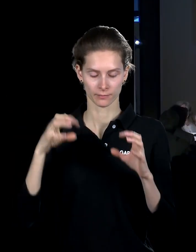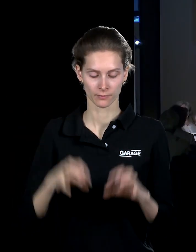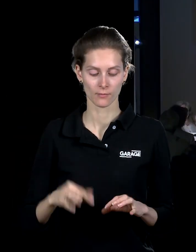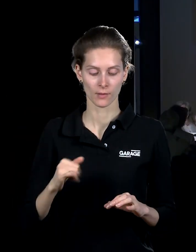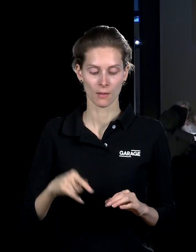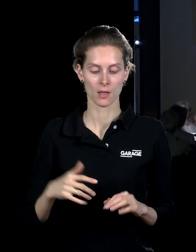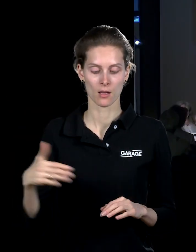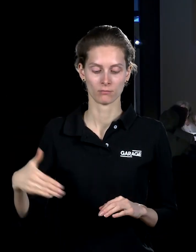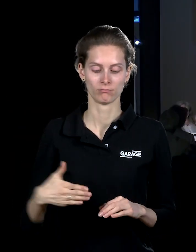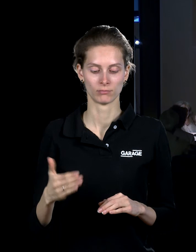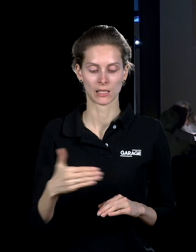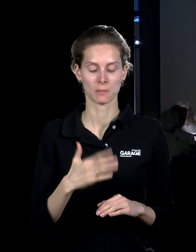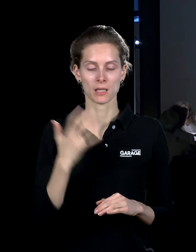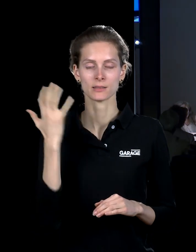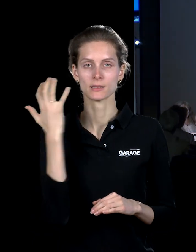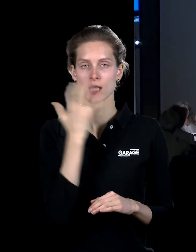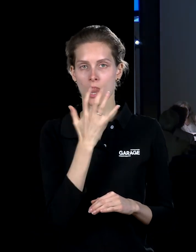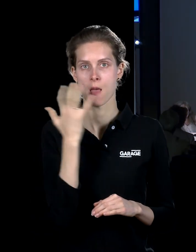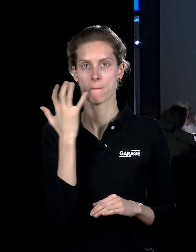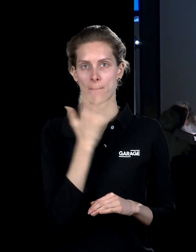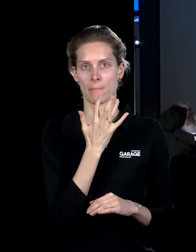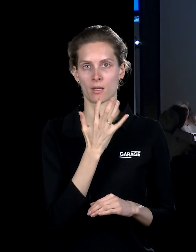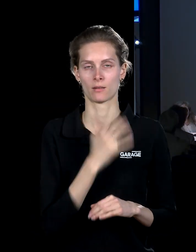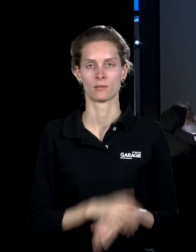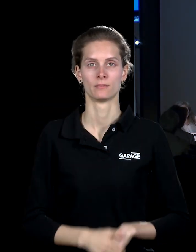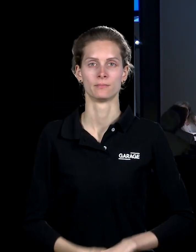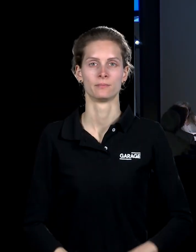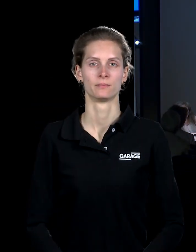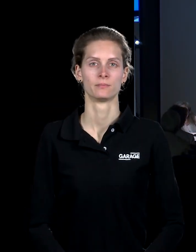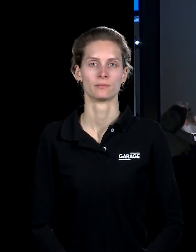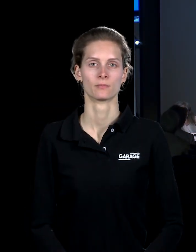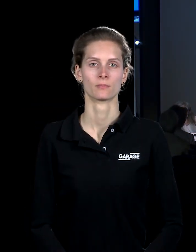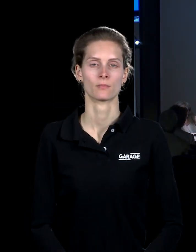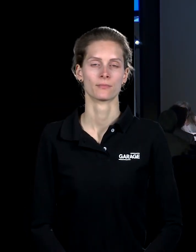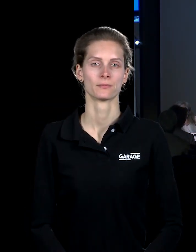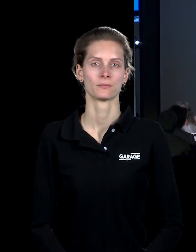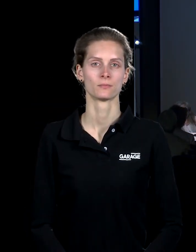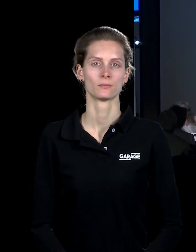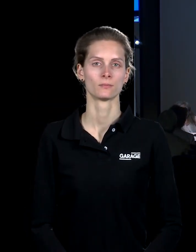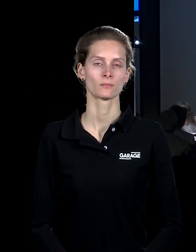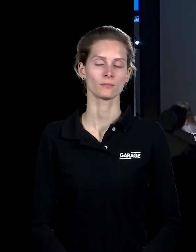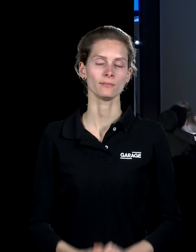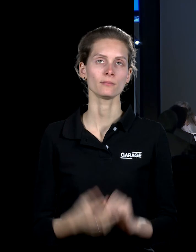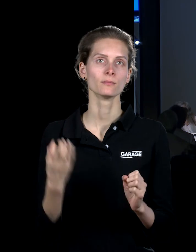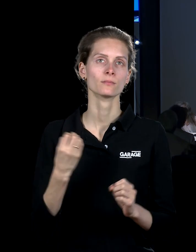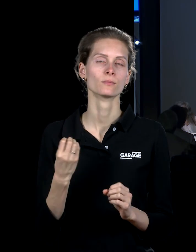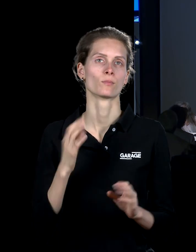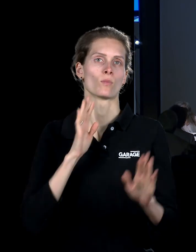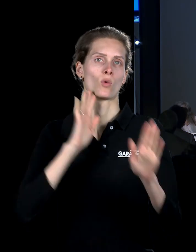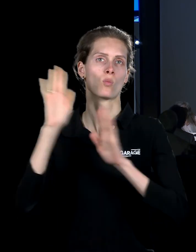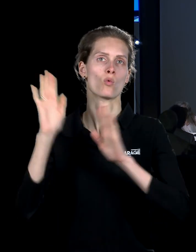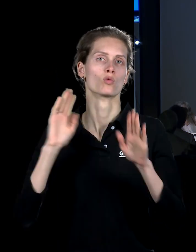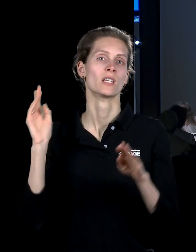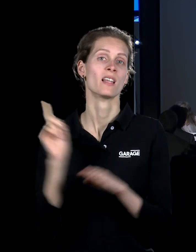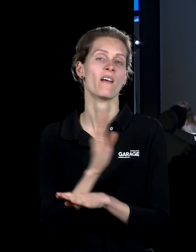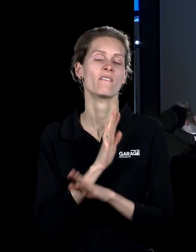реагировать на то, что происходит вокруг, которые там существуют своей жизнью. Мир, музейная выставка, в которой собственно